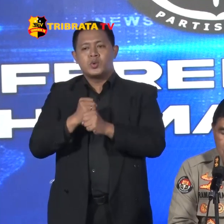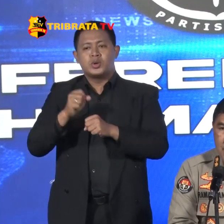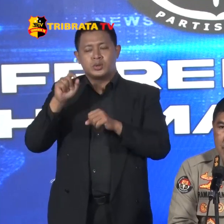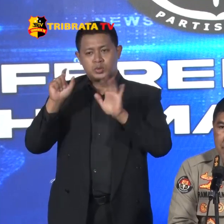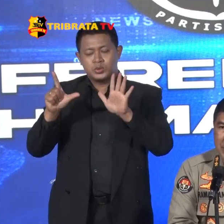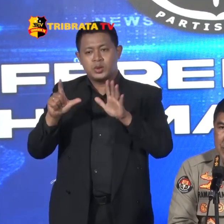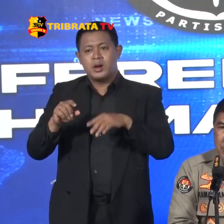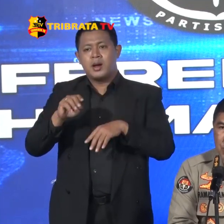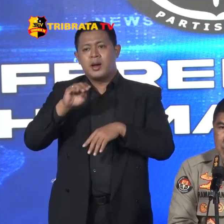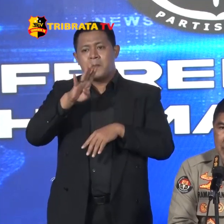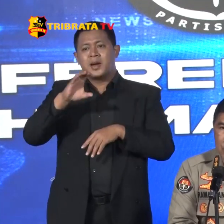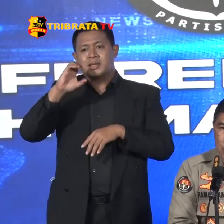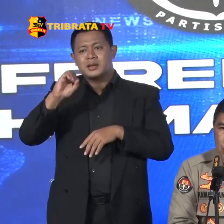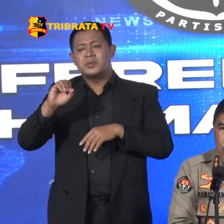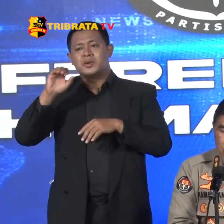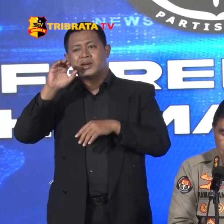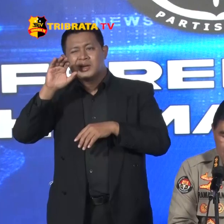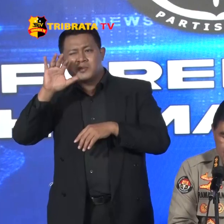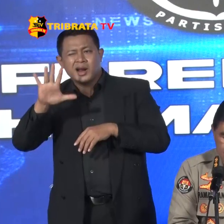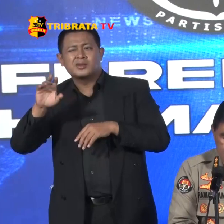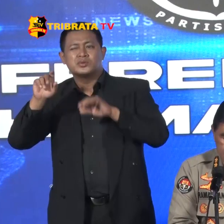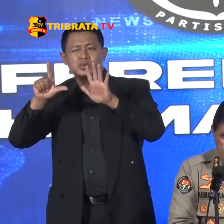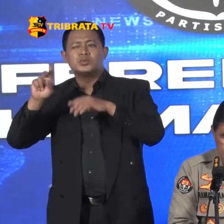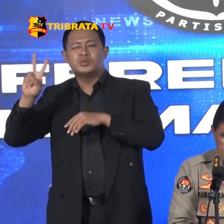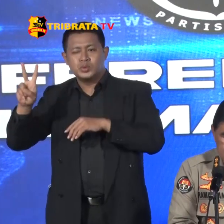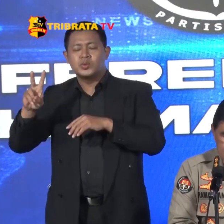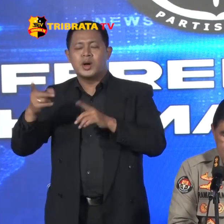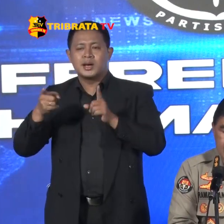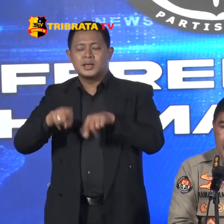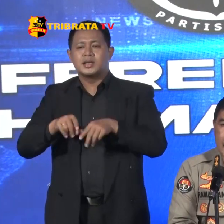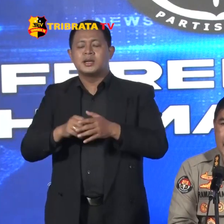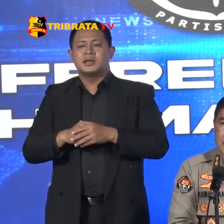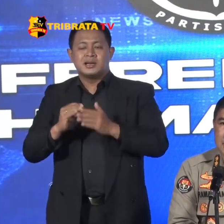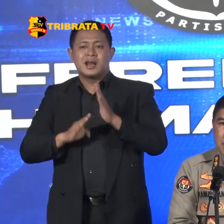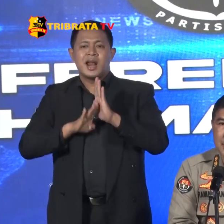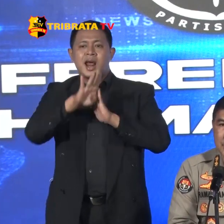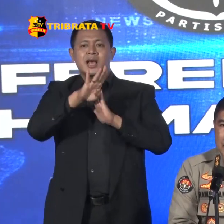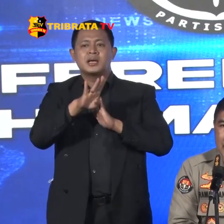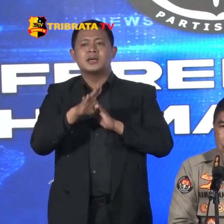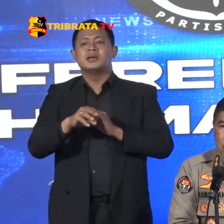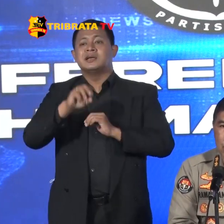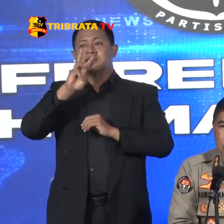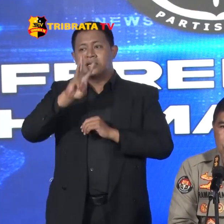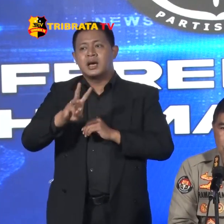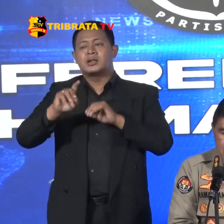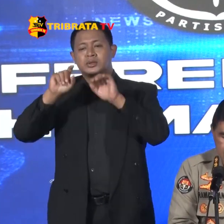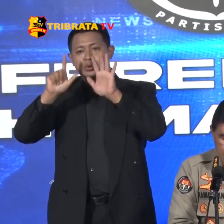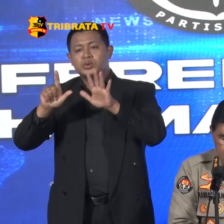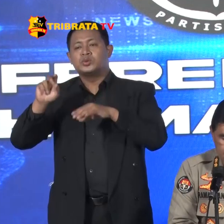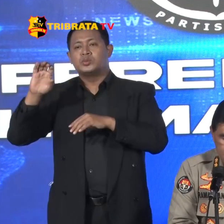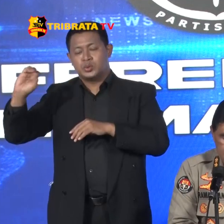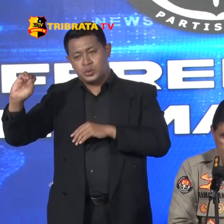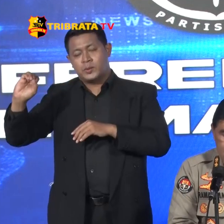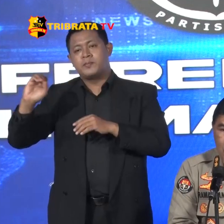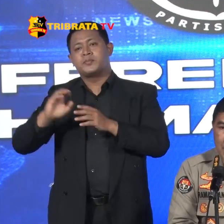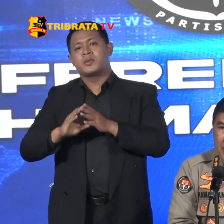-7 4.572 Kejadian Terjadi Kenaikan Sebanyak 370 Kejadian